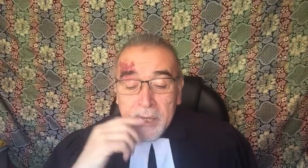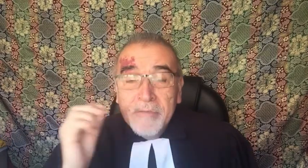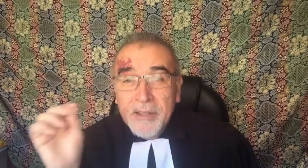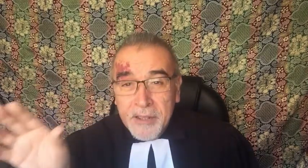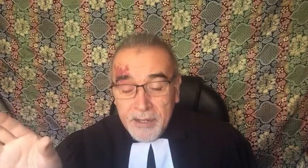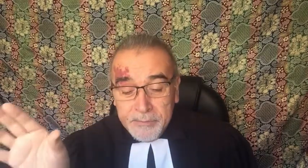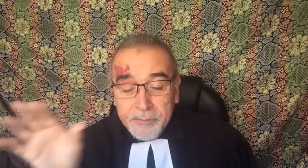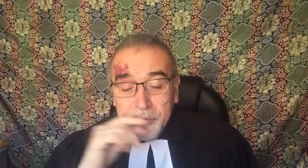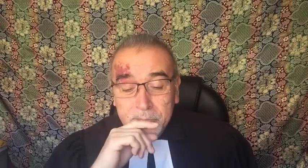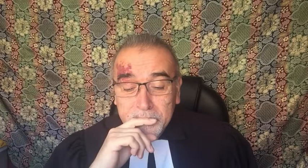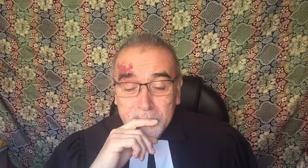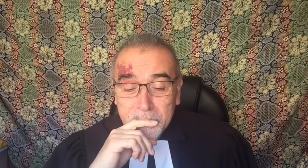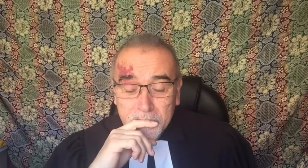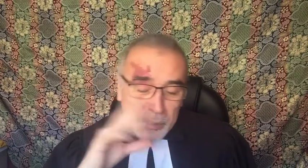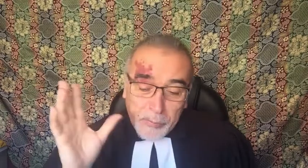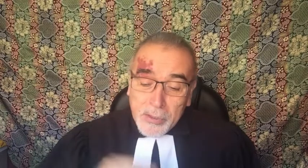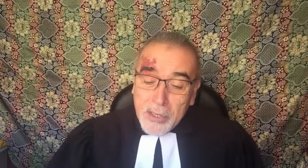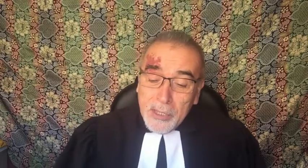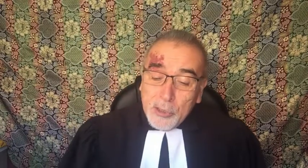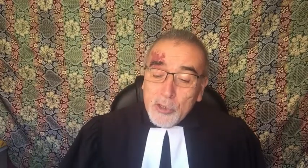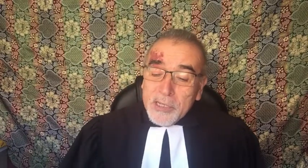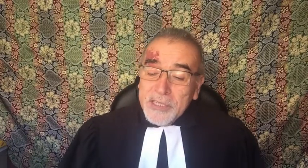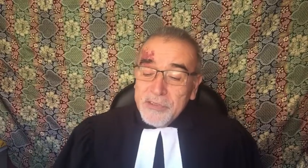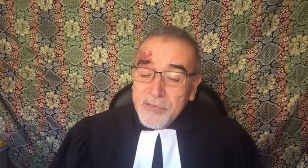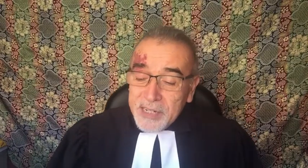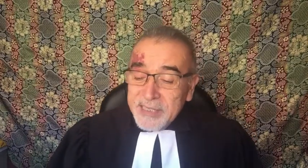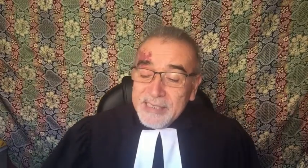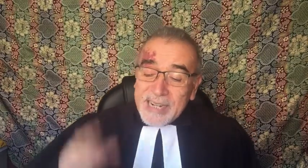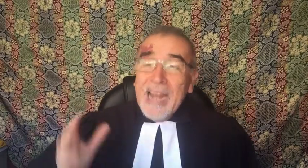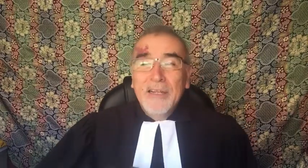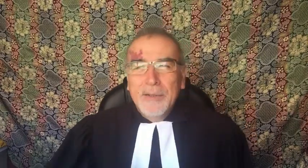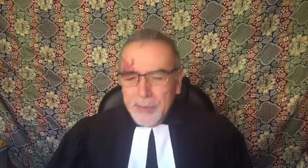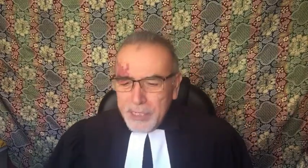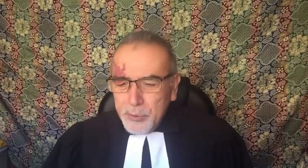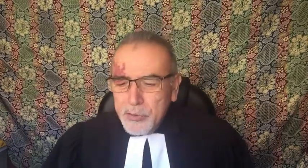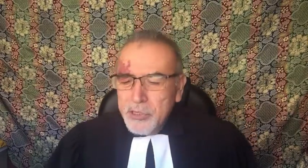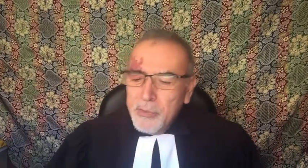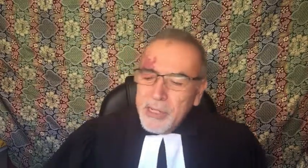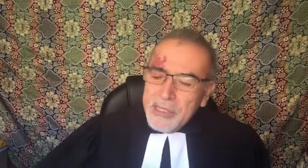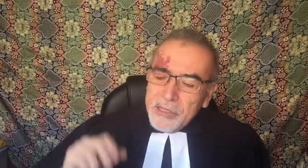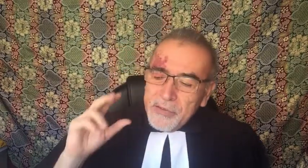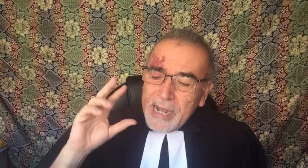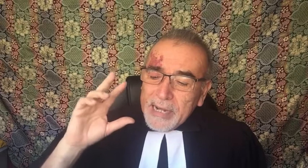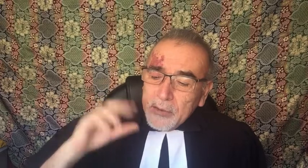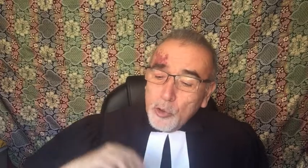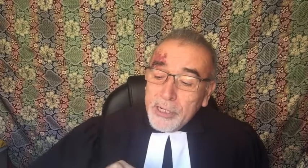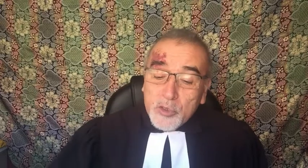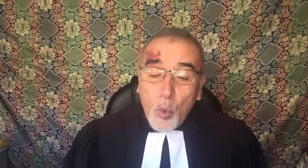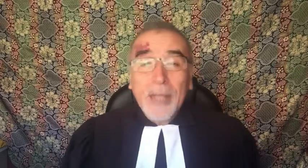éfata. Bueno, en torno a esta esfera central es posible identificar otras cuatro